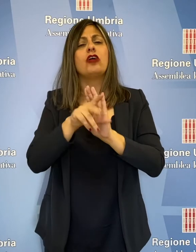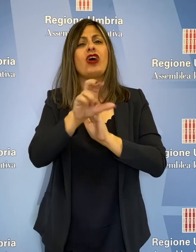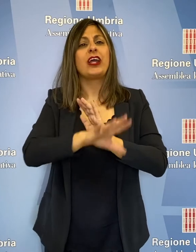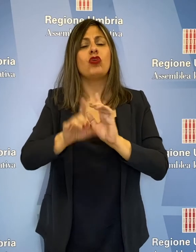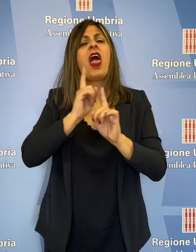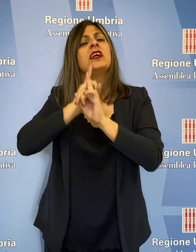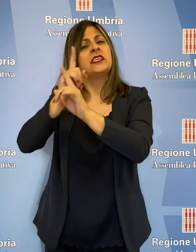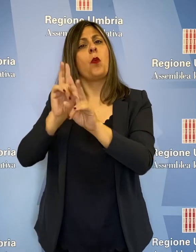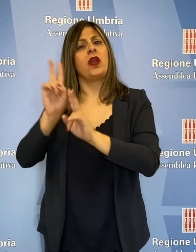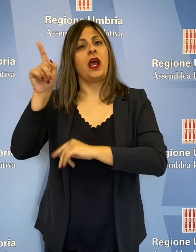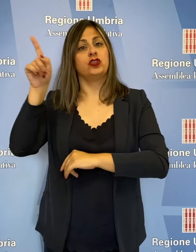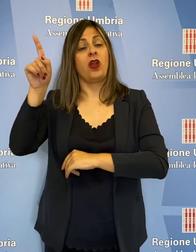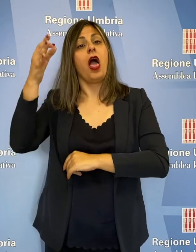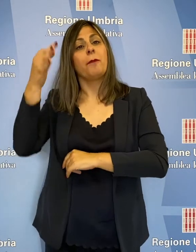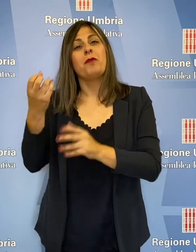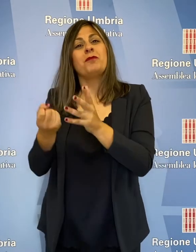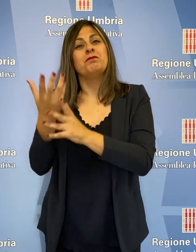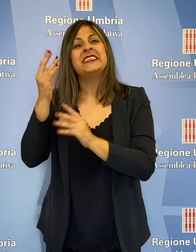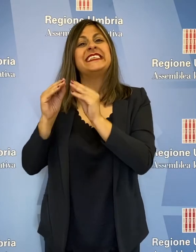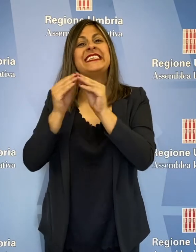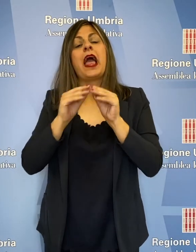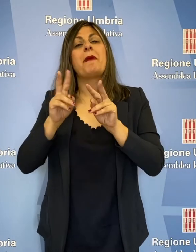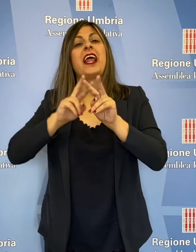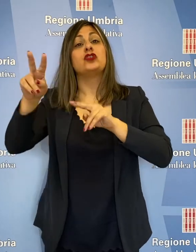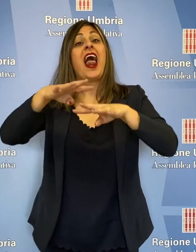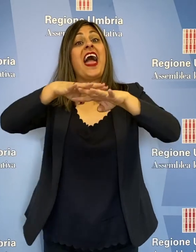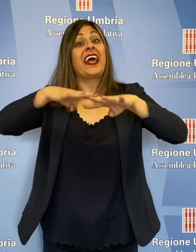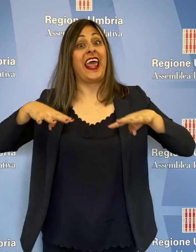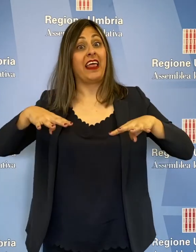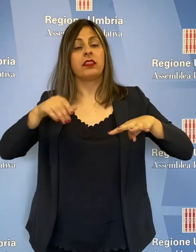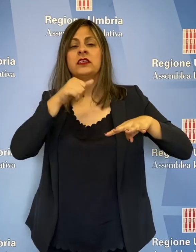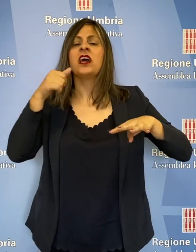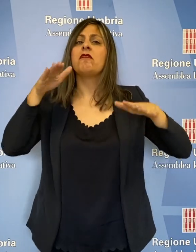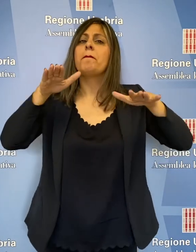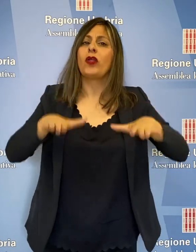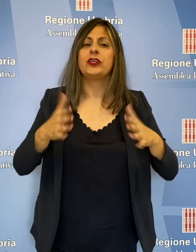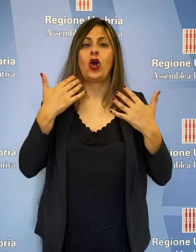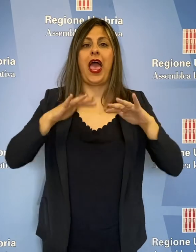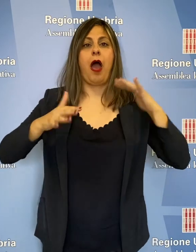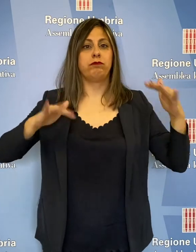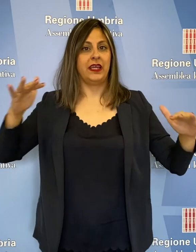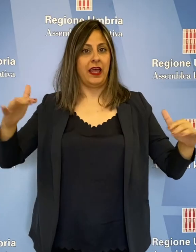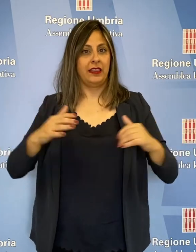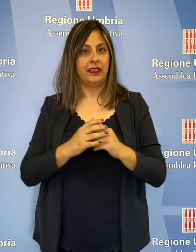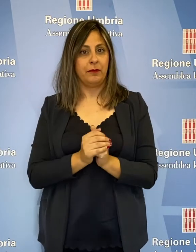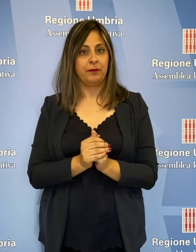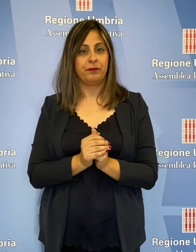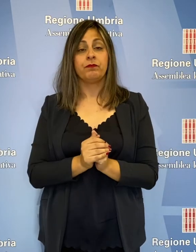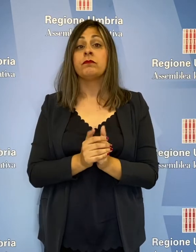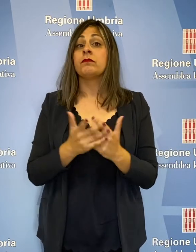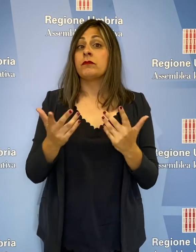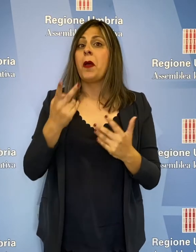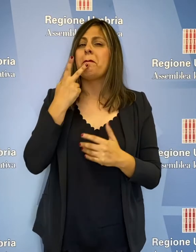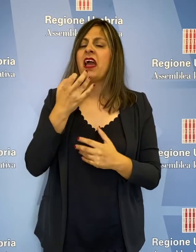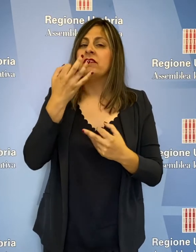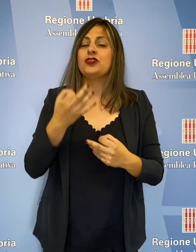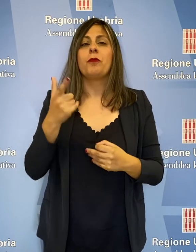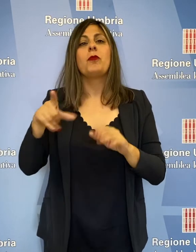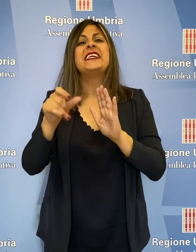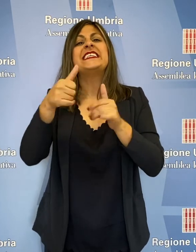regionale a quella nazionale che ha istituito il sistema nazionale a rete per la protezione dell'ambiente. Previsto lo spostamento della sede